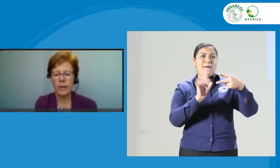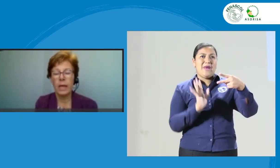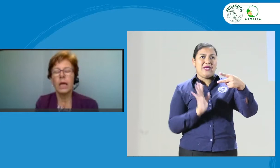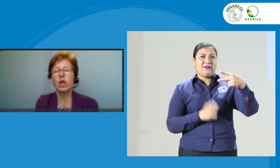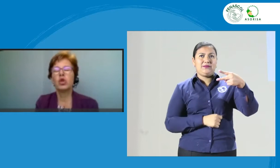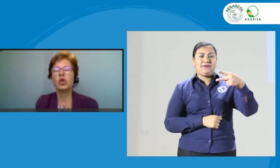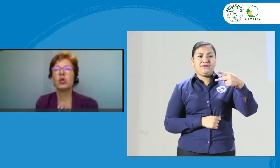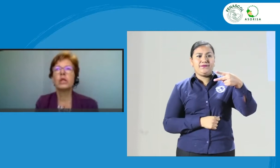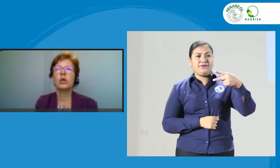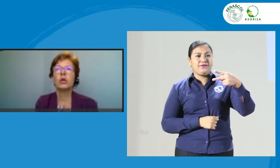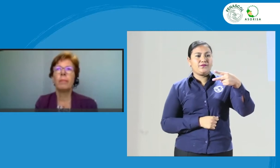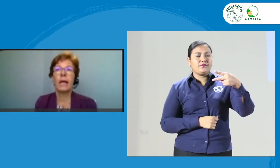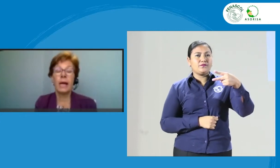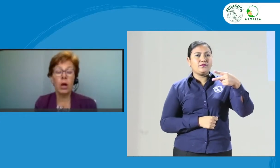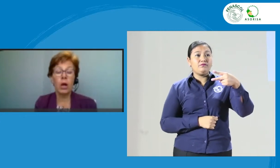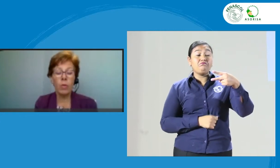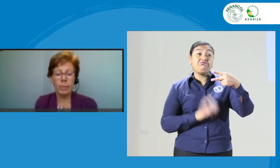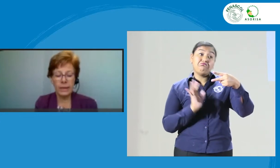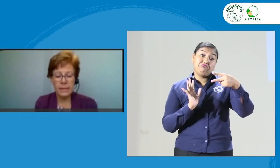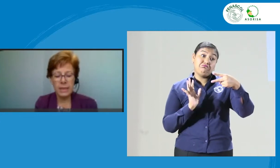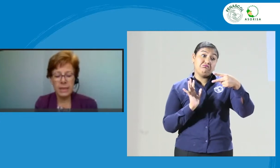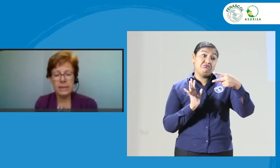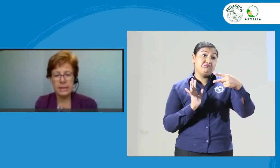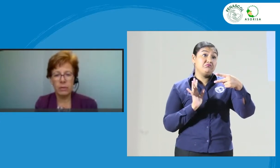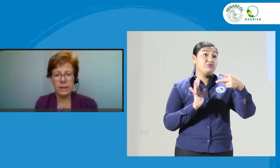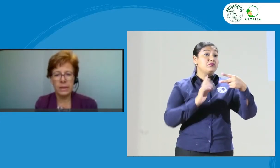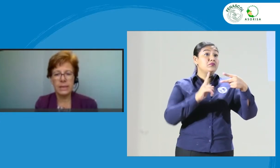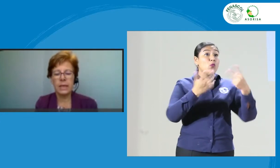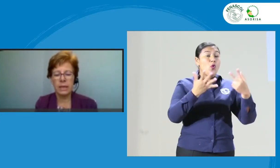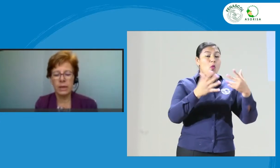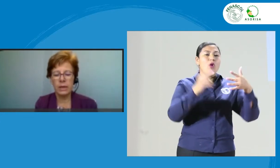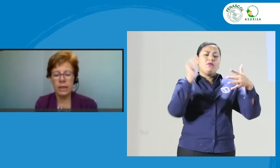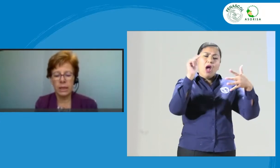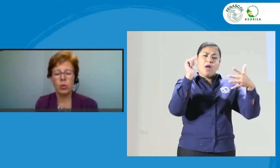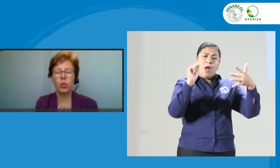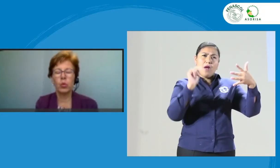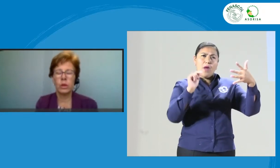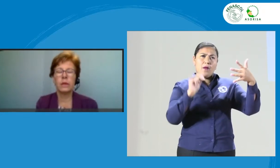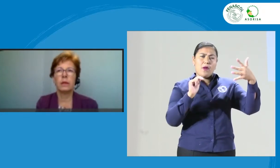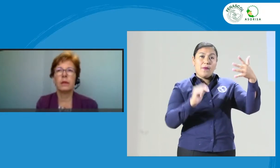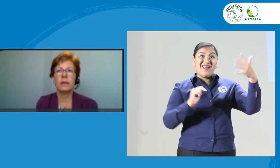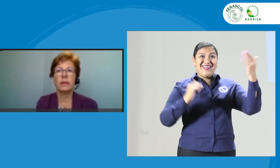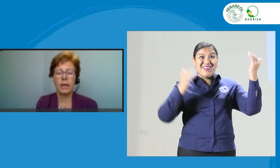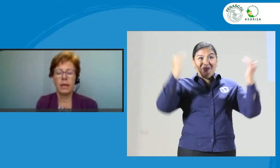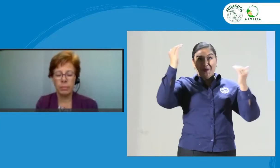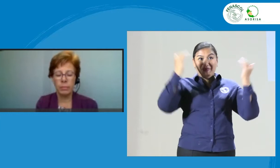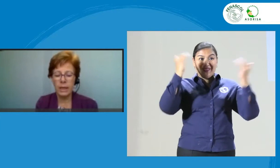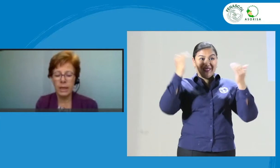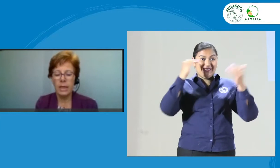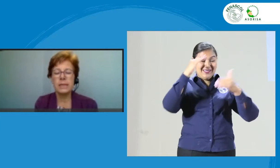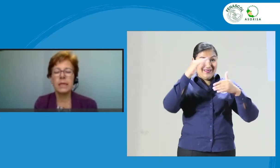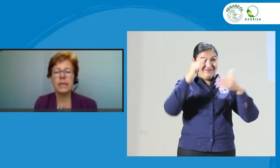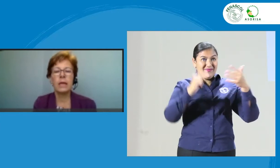Yo considero que para cada competencia que se establezca que debe tener un intérprete, se deben